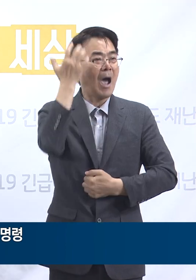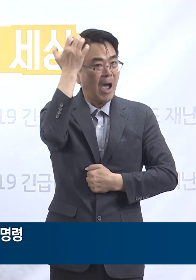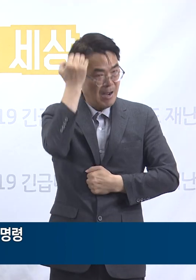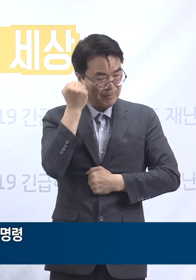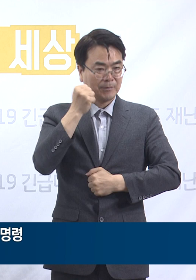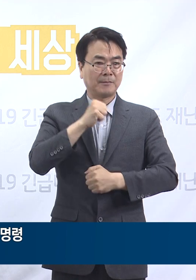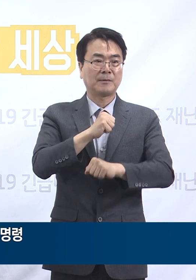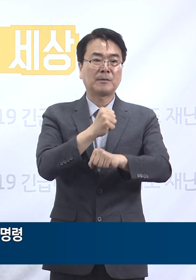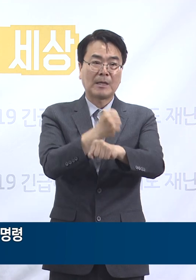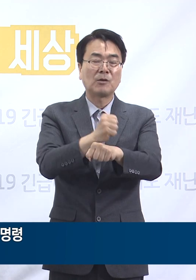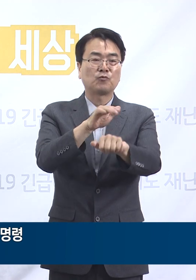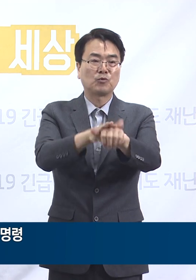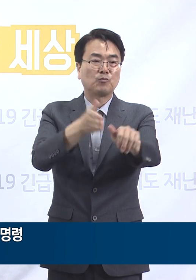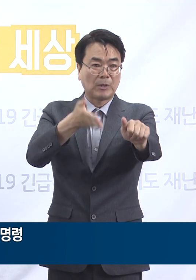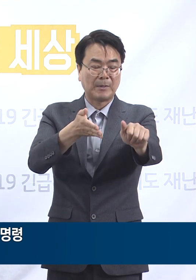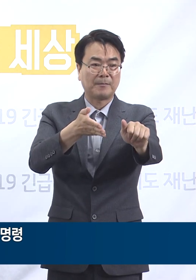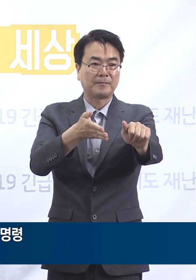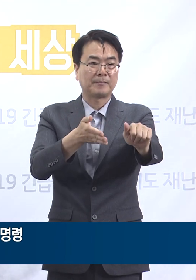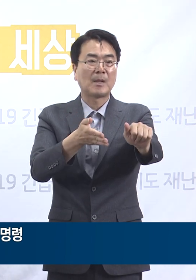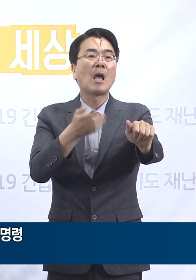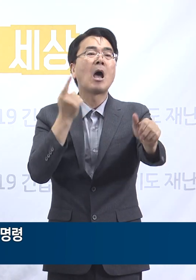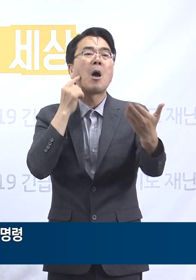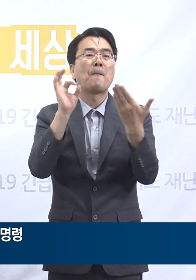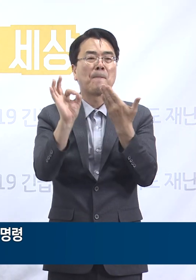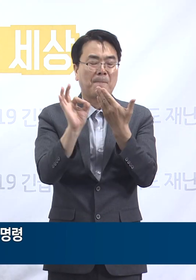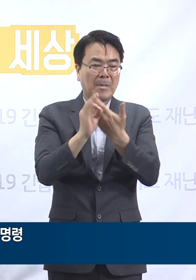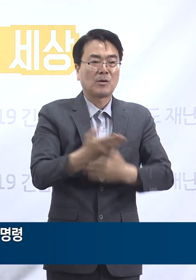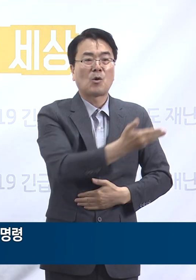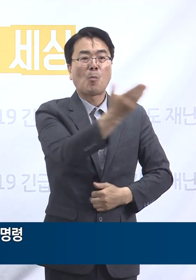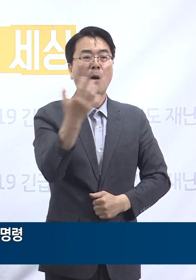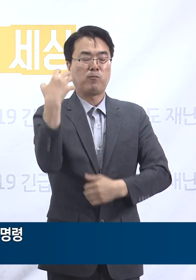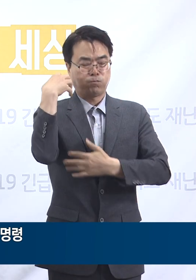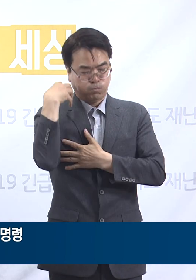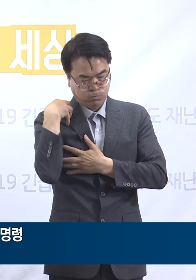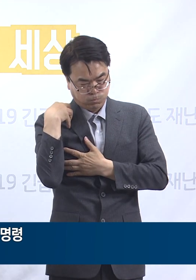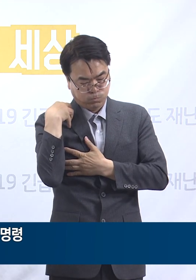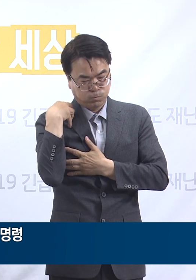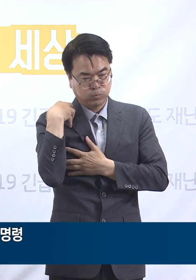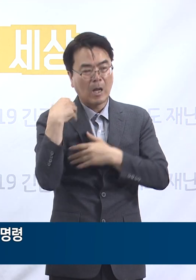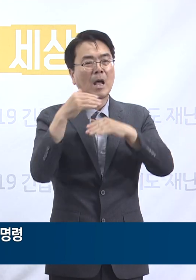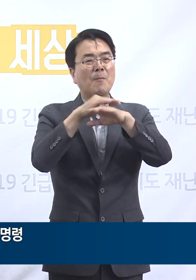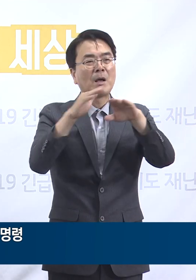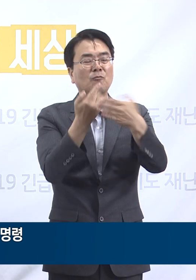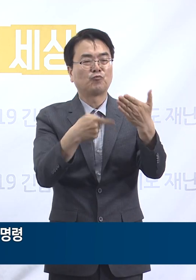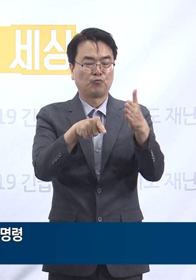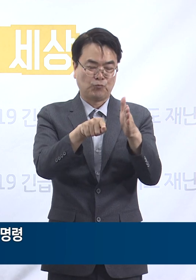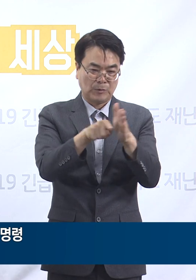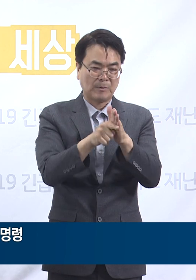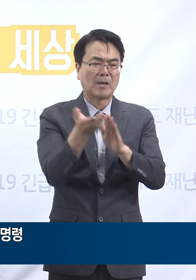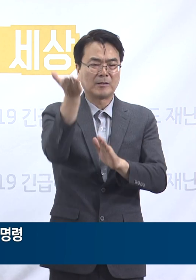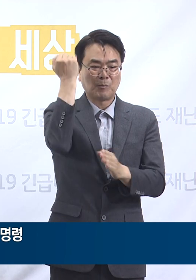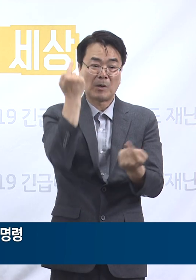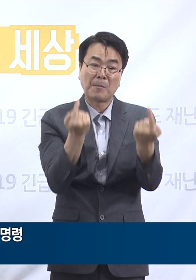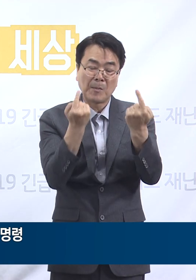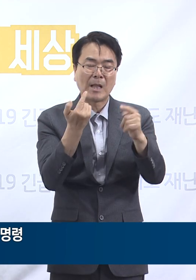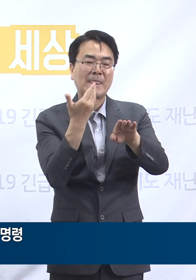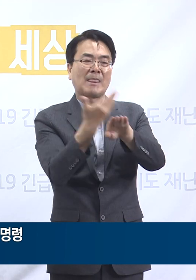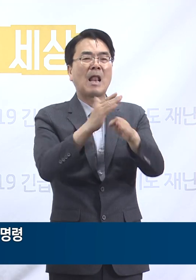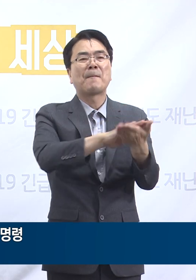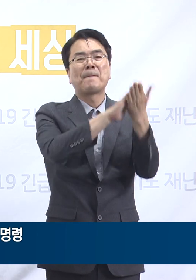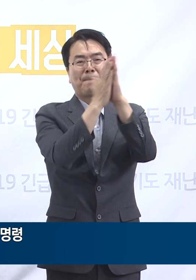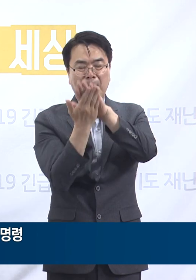다만 업주분들의 부담을 고려하여 이번 집합금지는 이전 행정명령과는 다르게